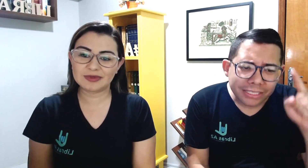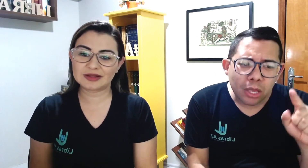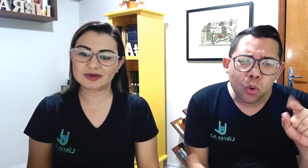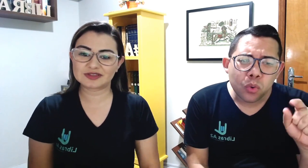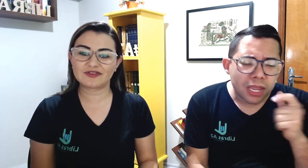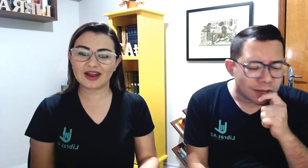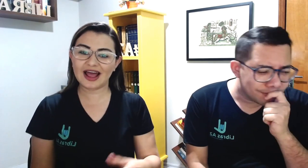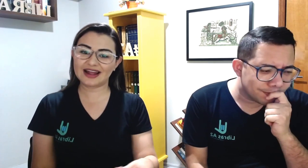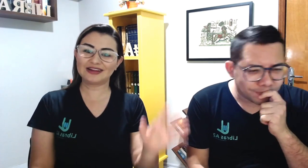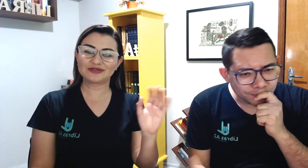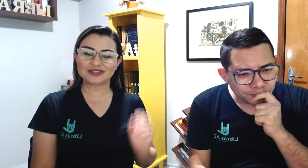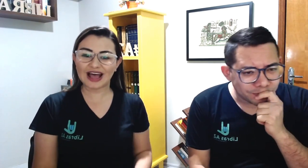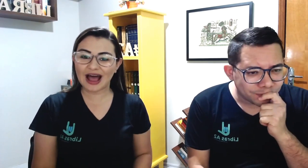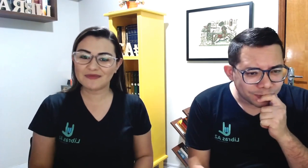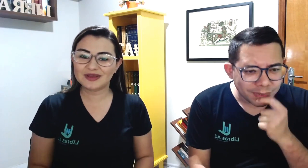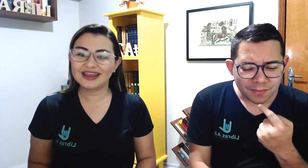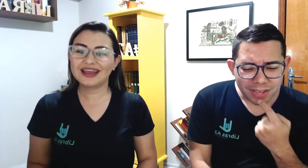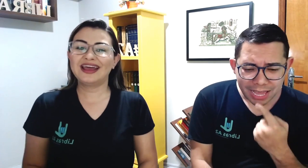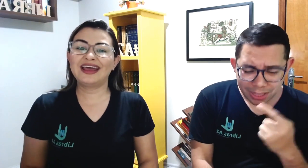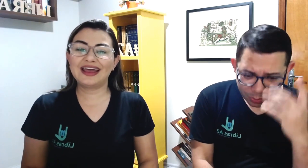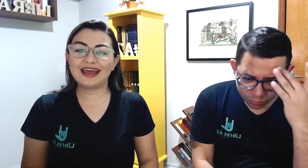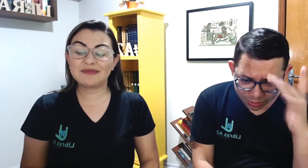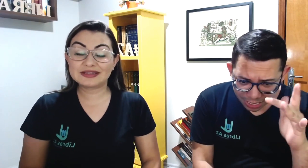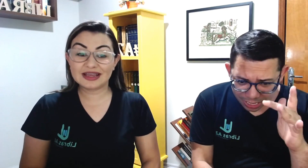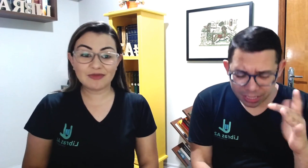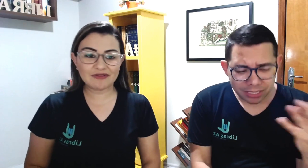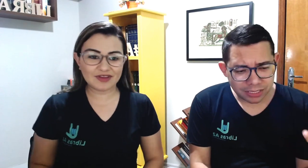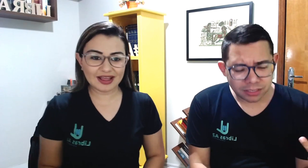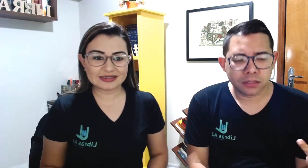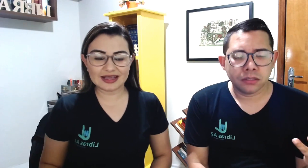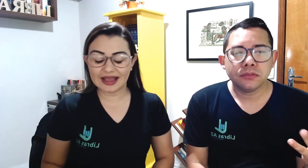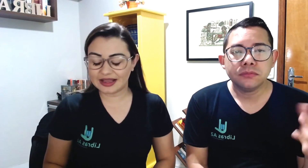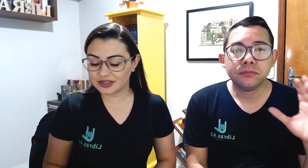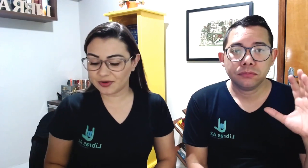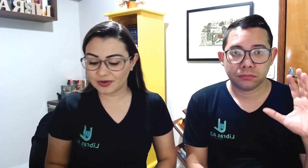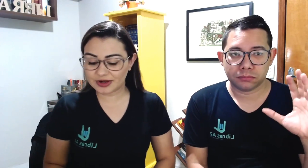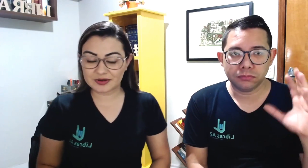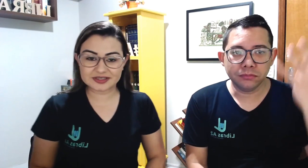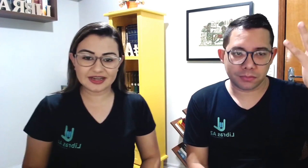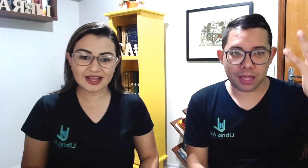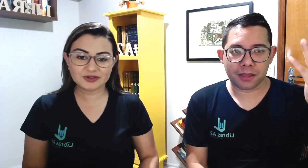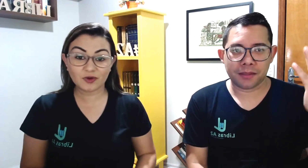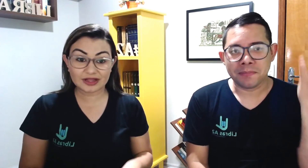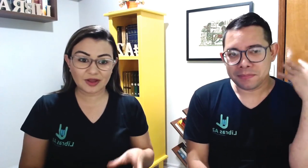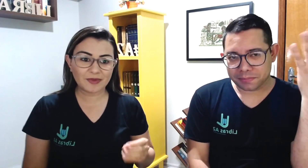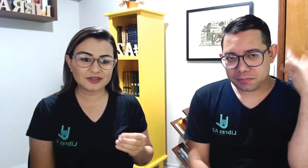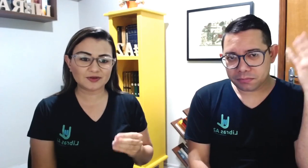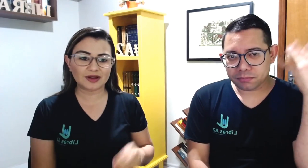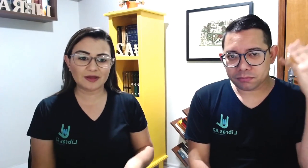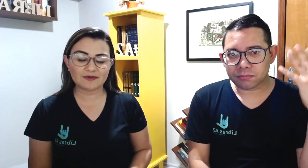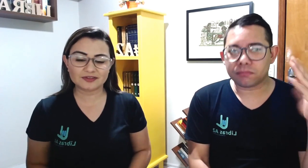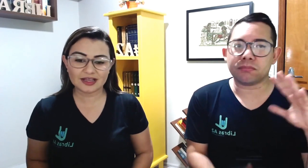minha interpretação? Vai falar, ah, ela não sabe. Mas aí uma vez, chegou na nossa igreja, eu conto até uma história aqui pra vocês.